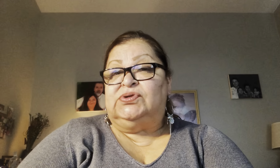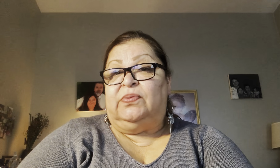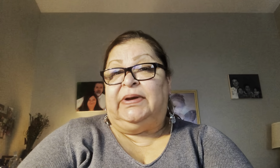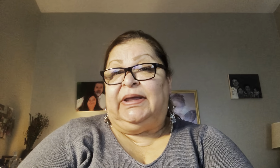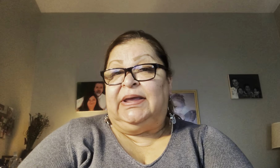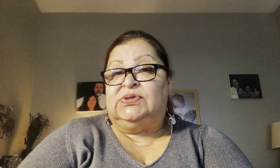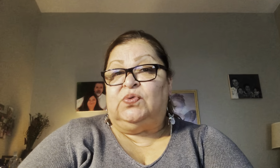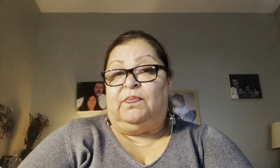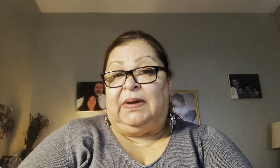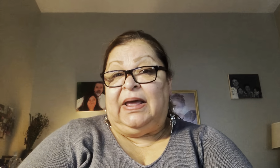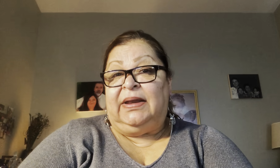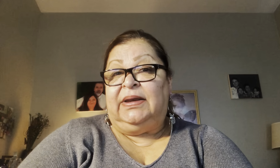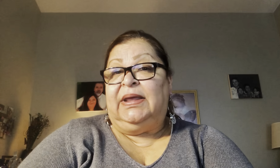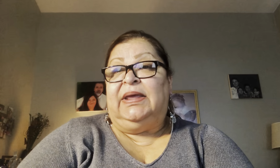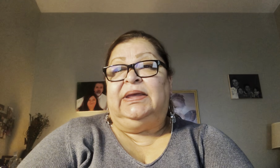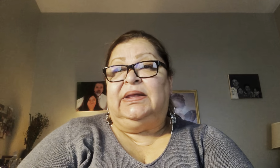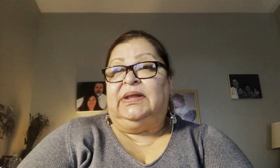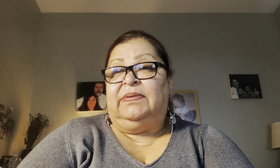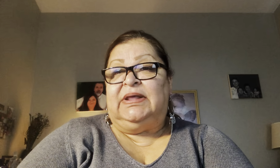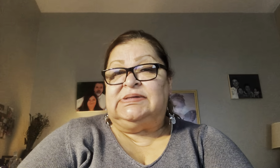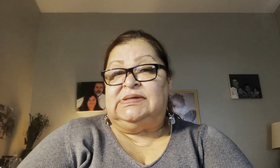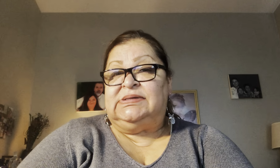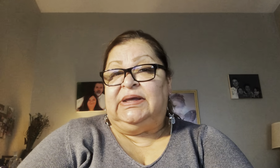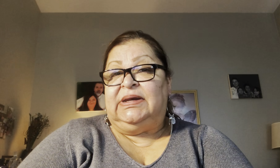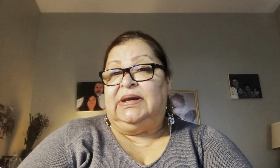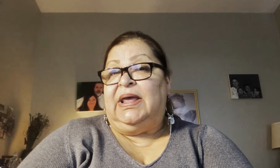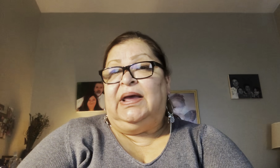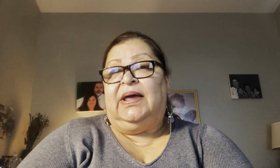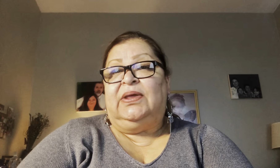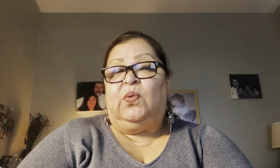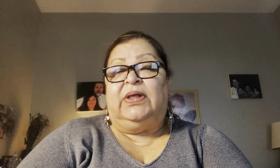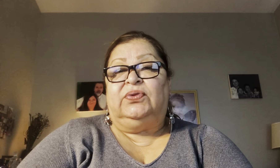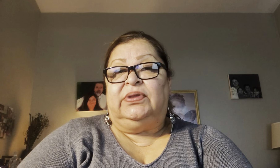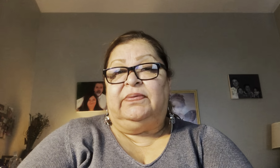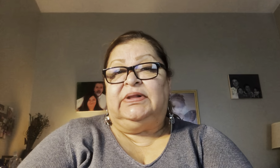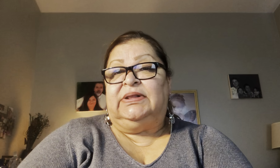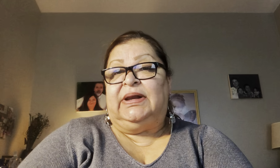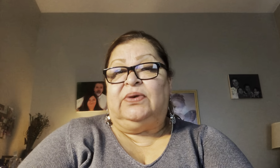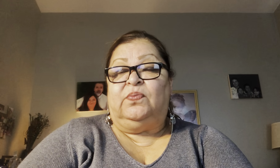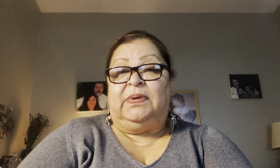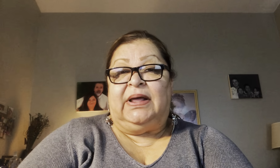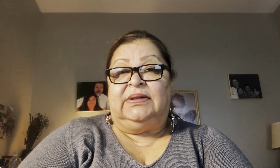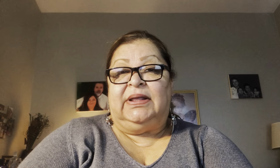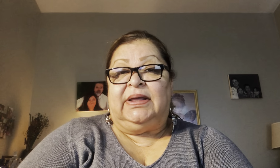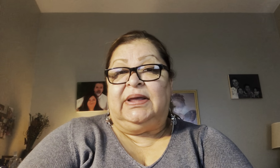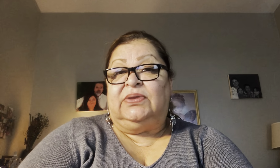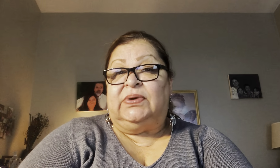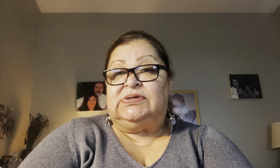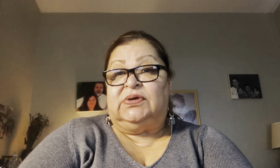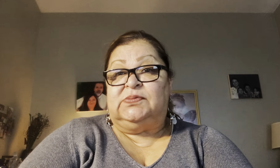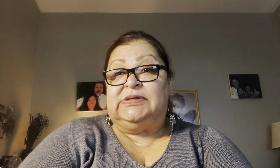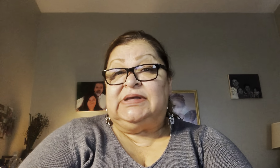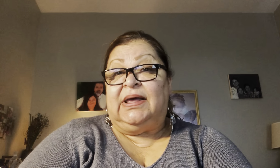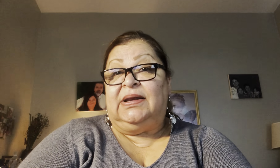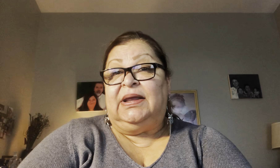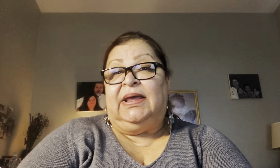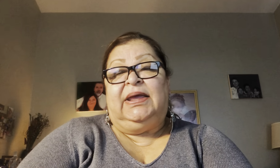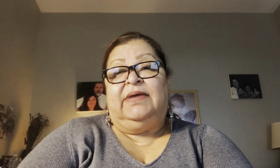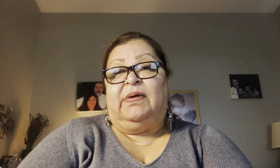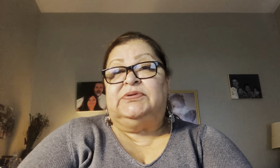sobre qué es un plan, quién debe de asistir, cada cuándo deben de tener un plan de educación especial. Y vamos